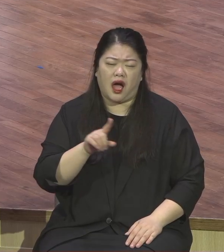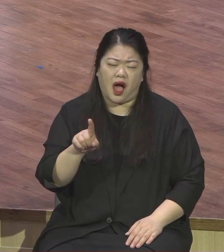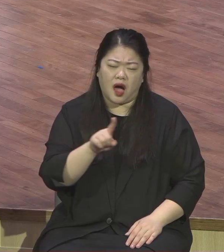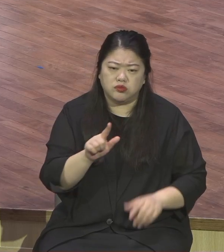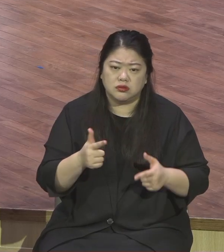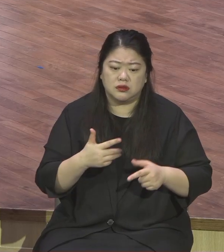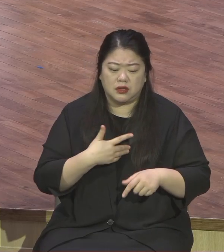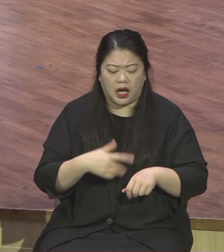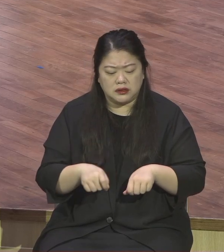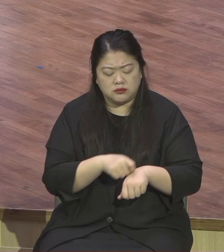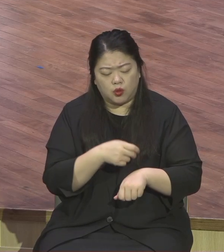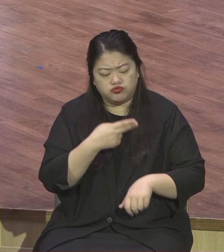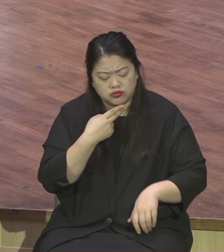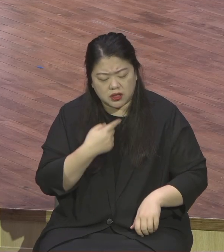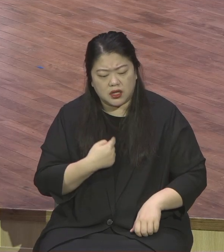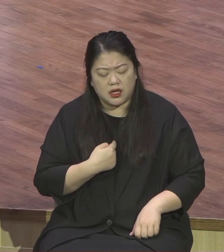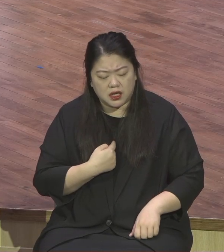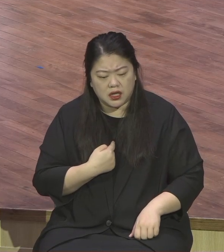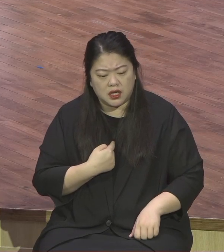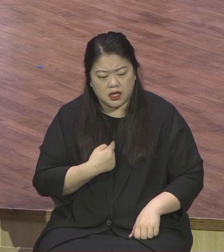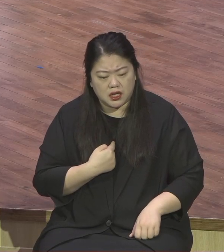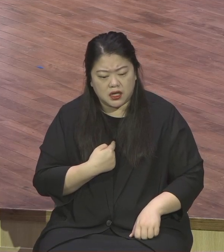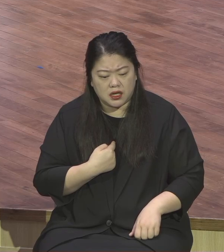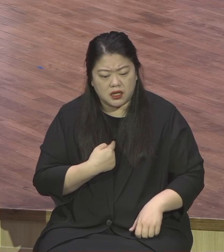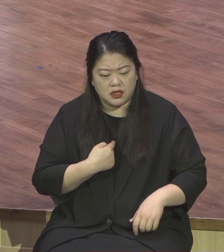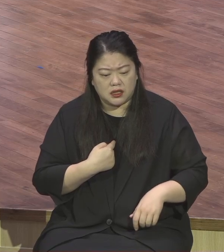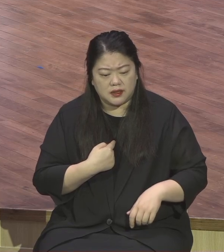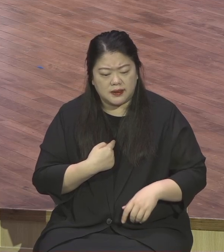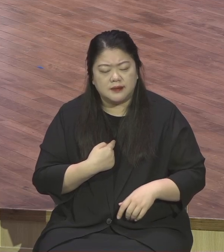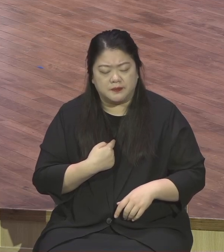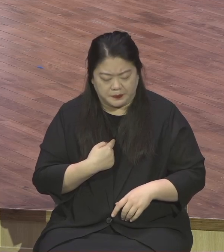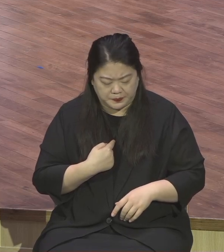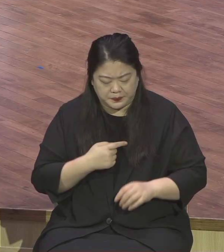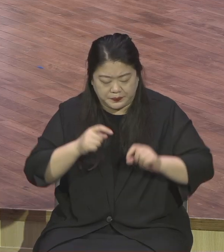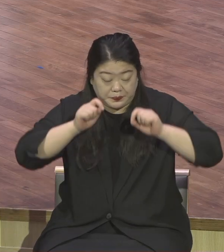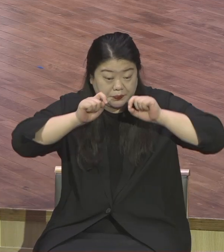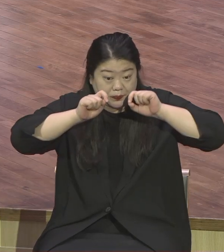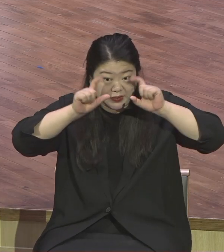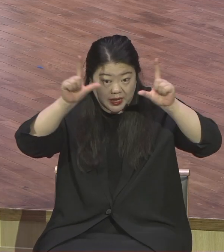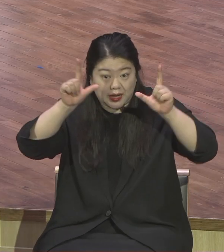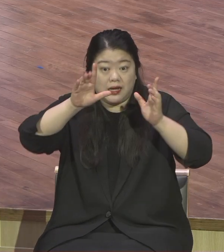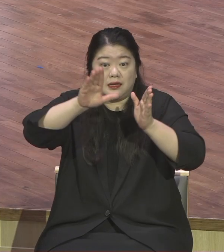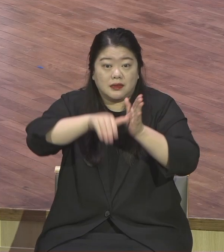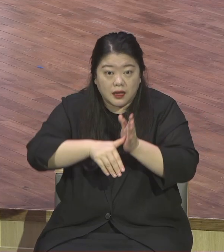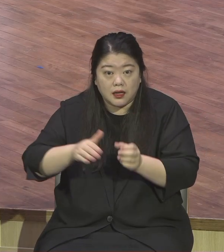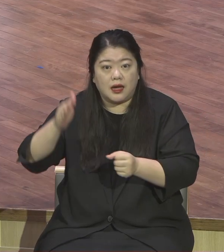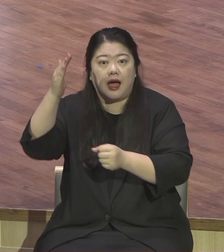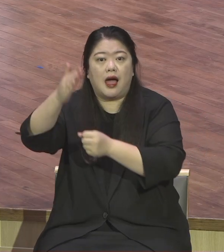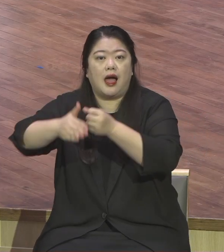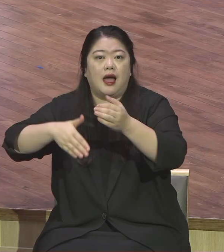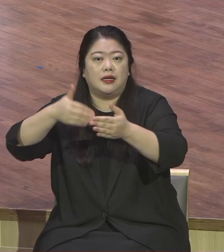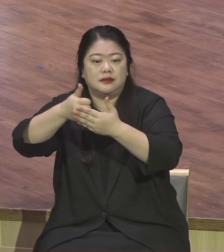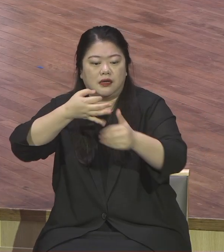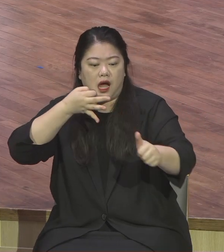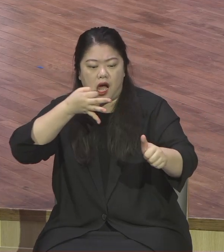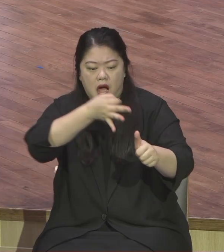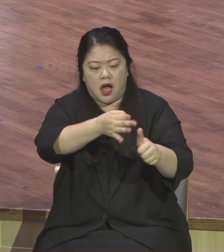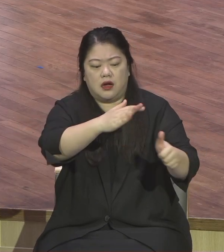이렇게 되어졌을 때 하나님이 불렀어요. 나이 많고 적군을 배울 사람 중요한 게 아니에요. 얼마나